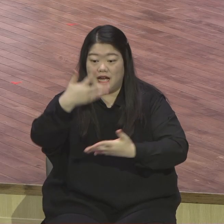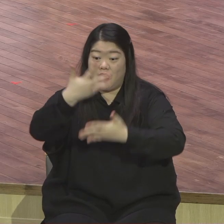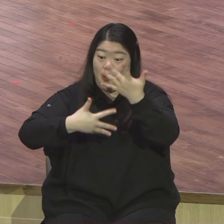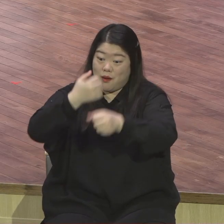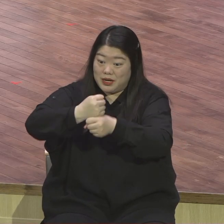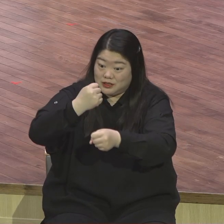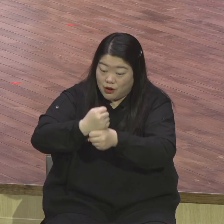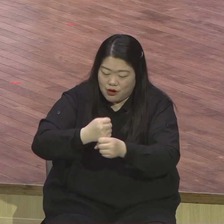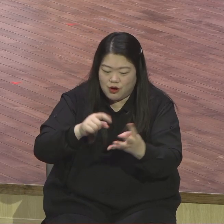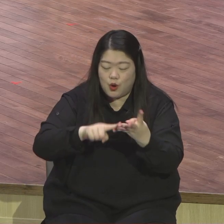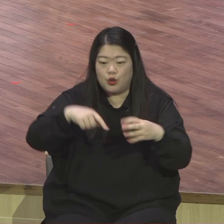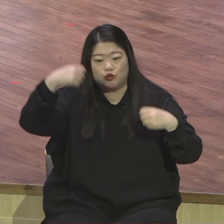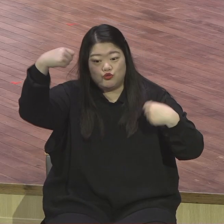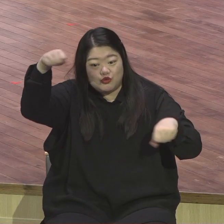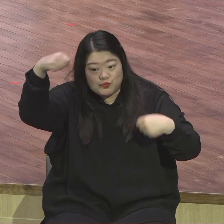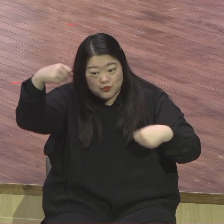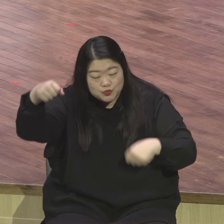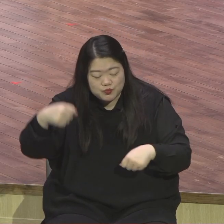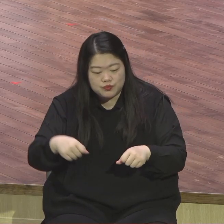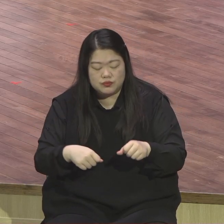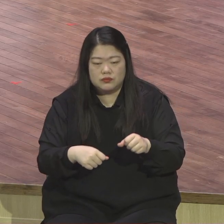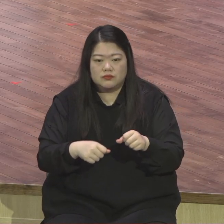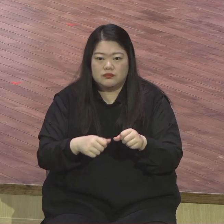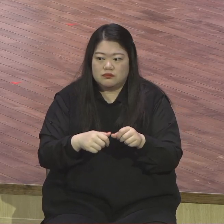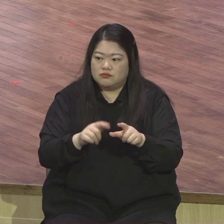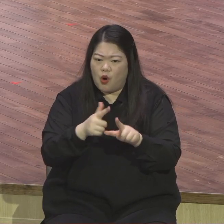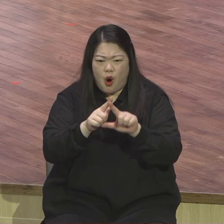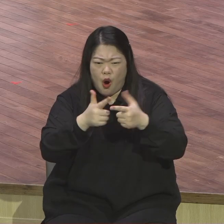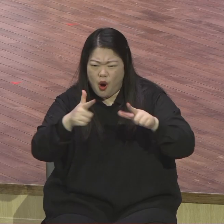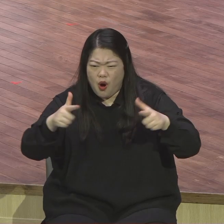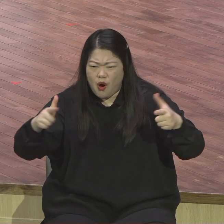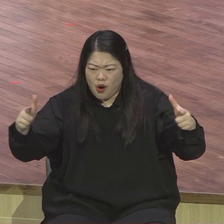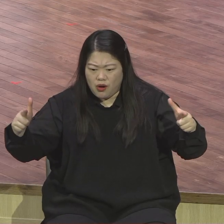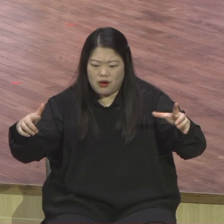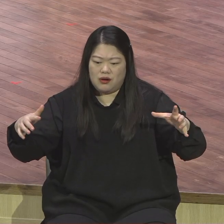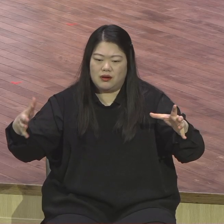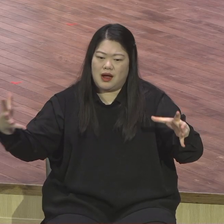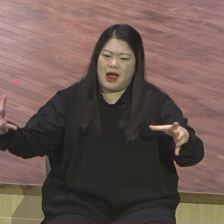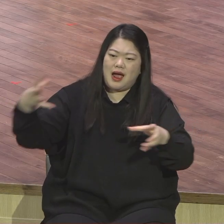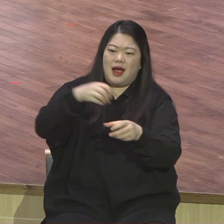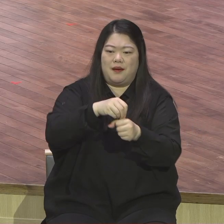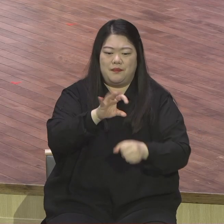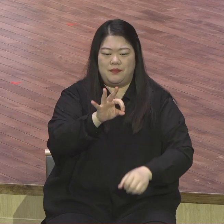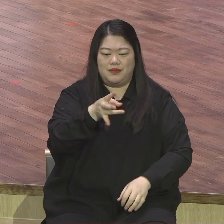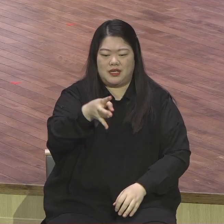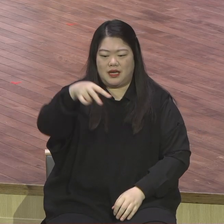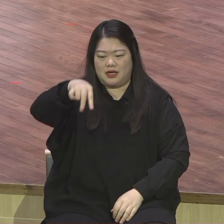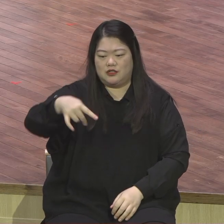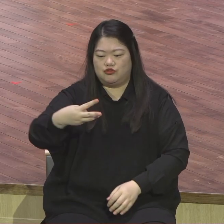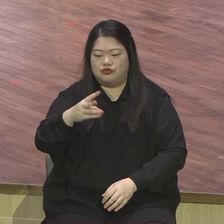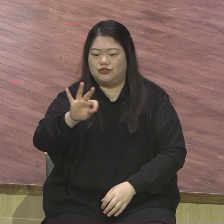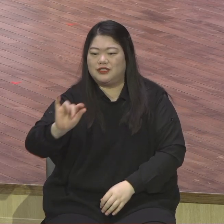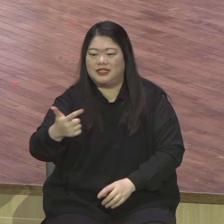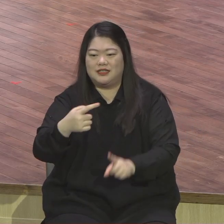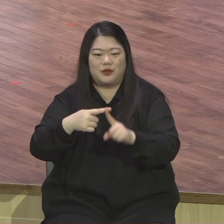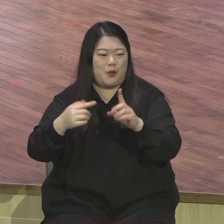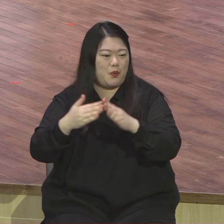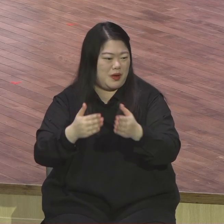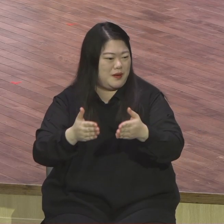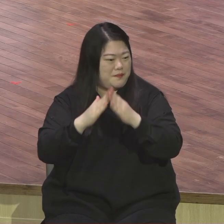댄스팀 이런 모든 팀들이 다양하게 활동하고 있습니다. 그래서 이 교회의 공예배와 기관예배